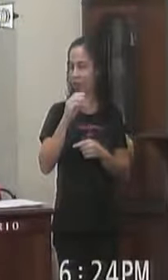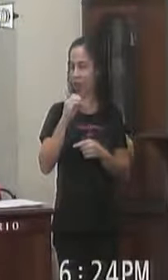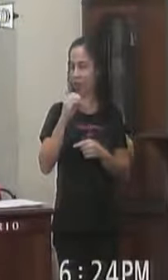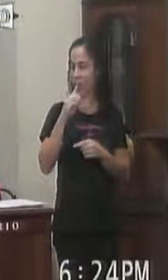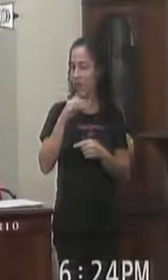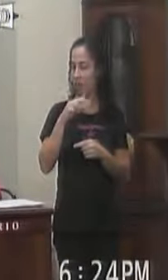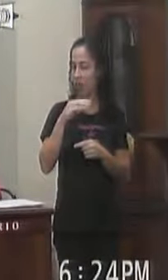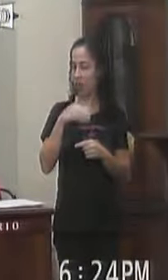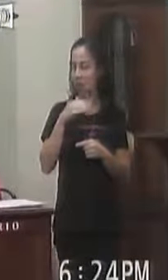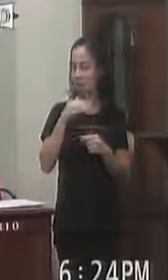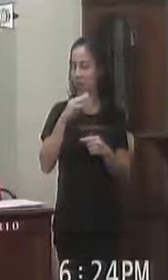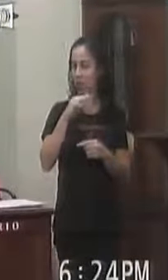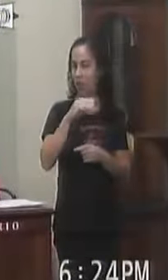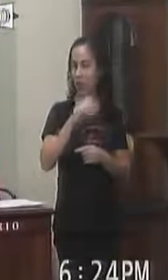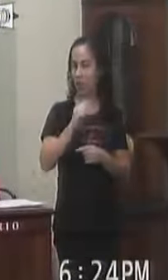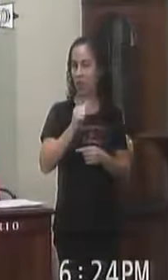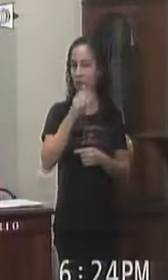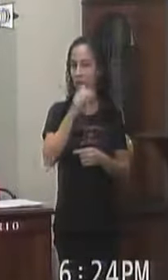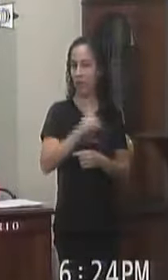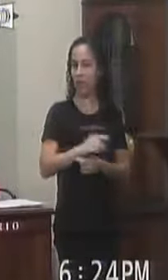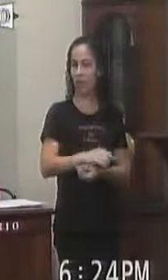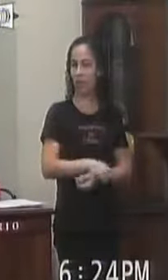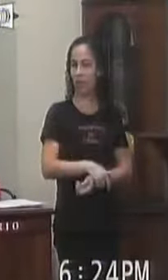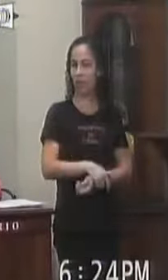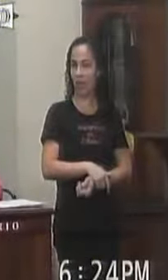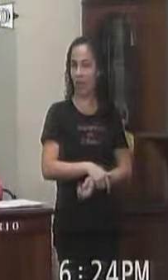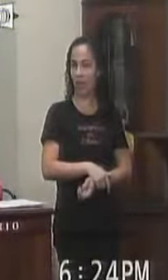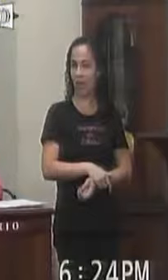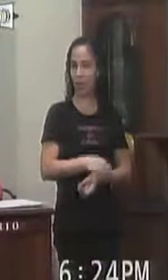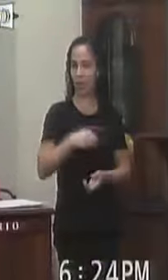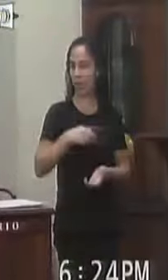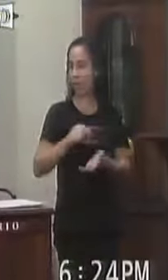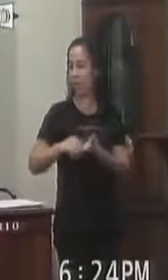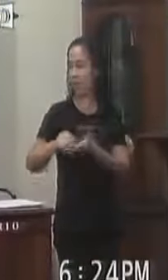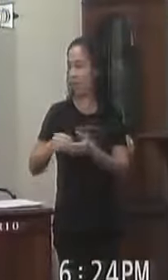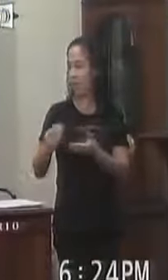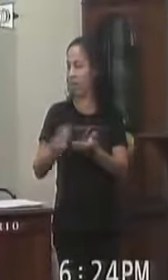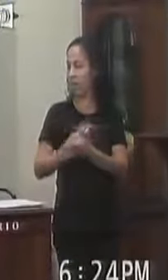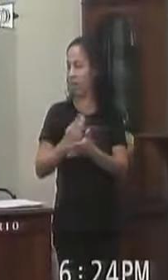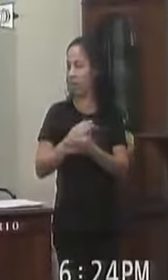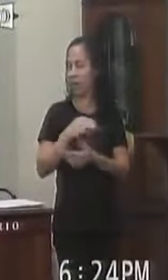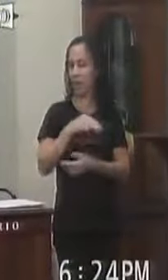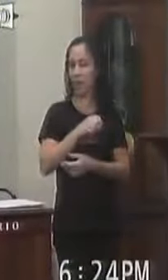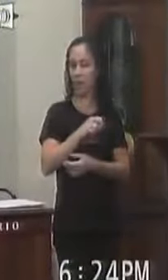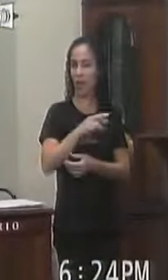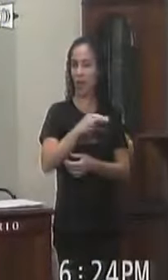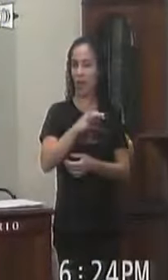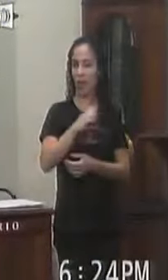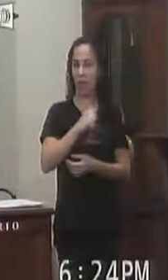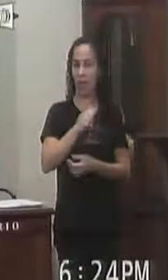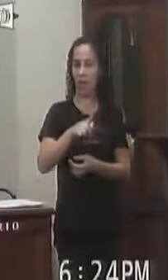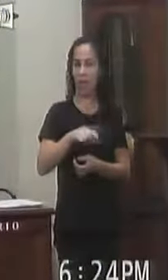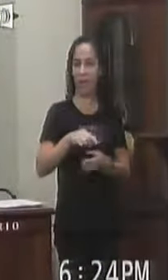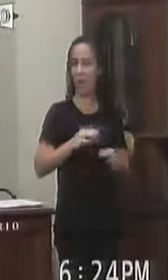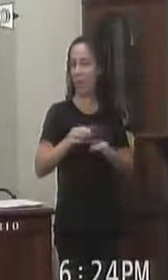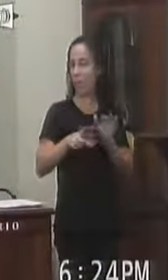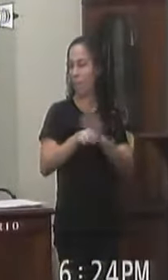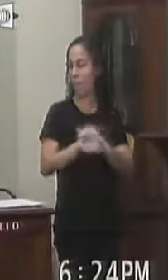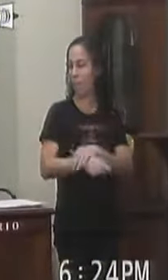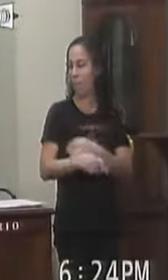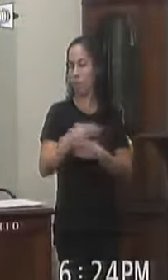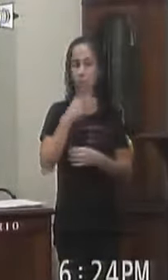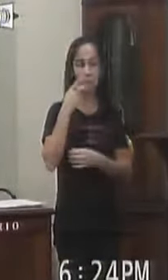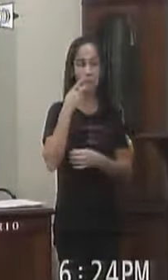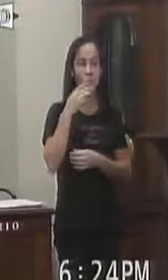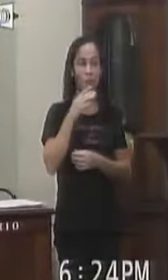resolução É da mesa diretora Então queria Que constasse isso Para ver se não foi Um erro material Que esse projeto De lei É da mesa Falando